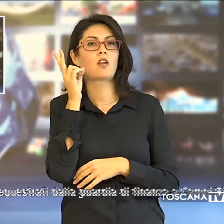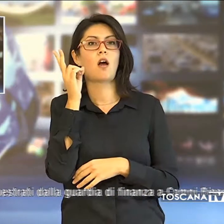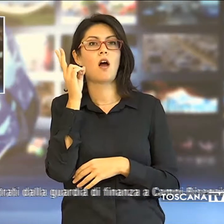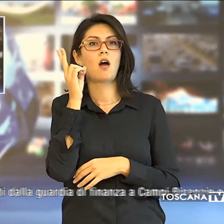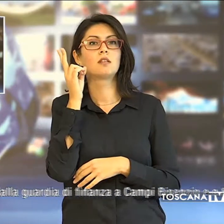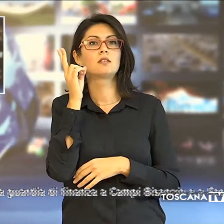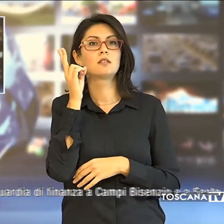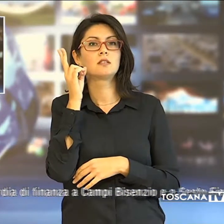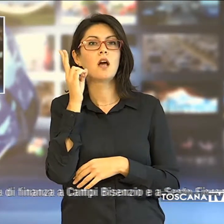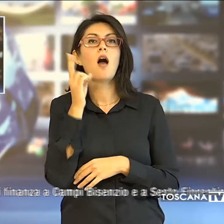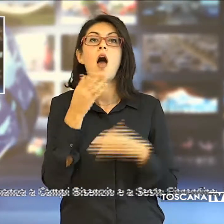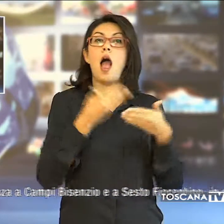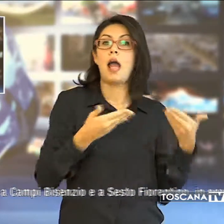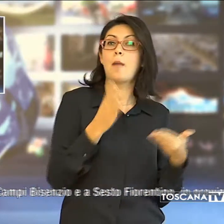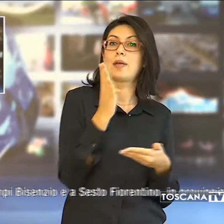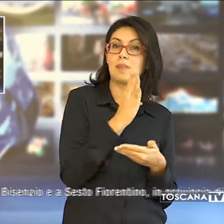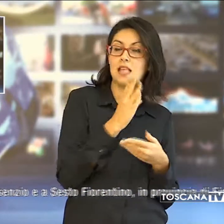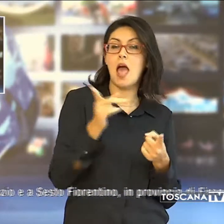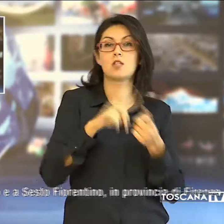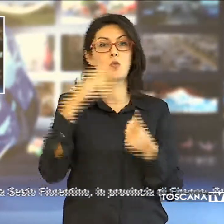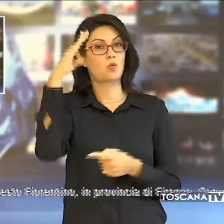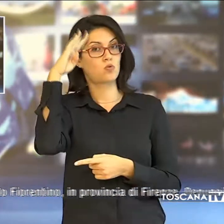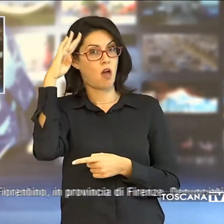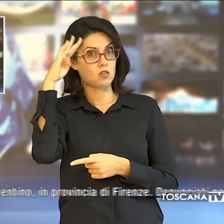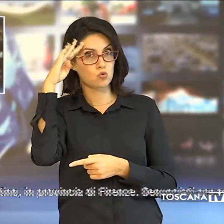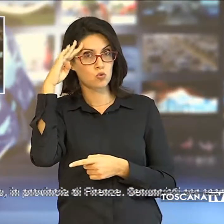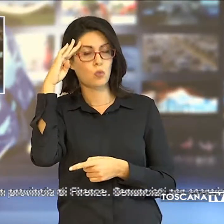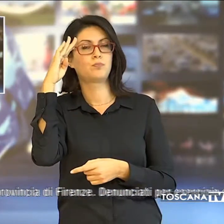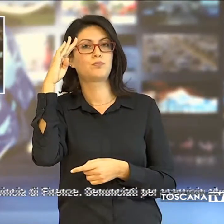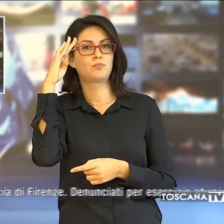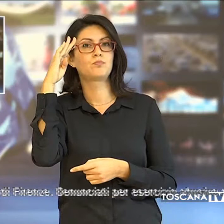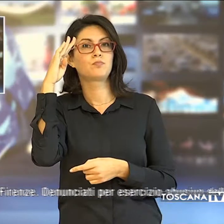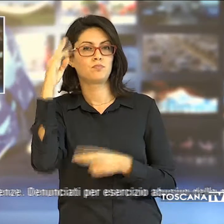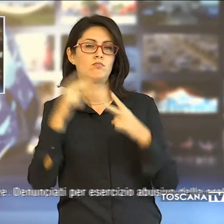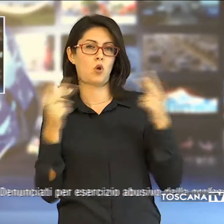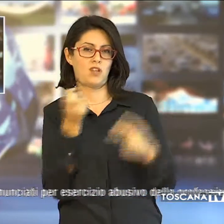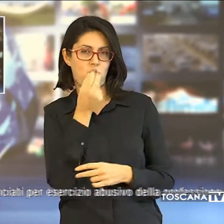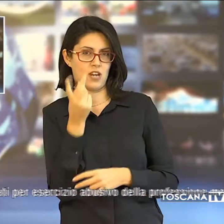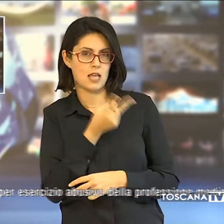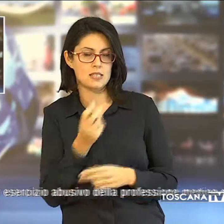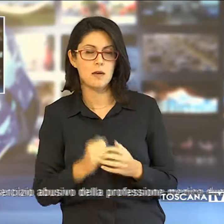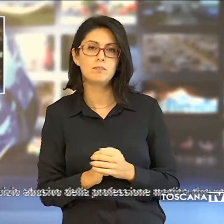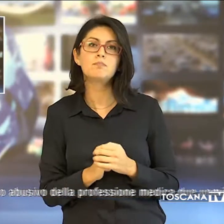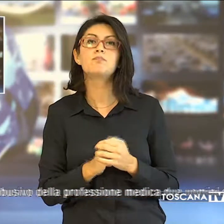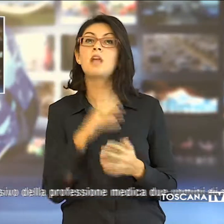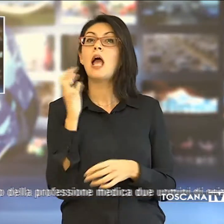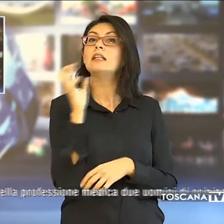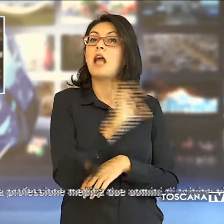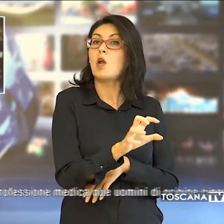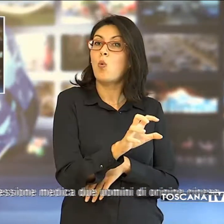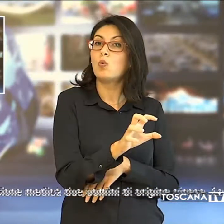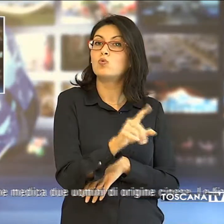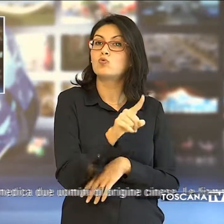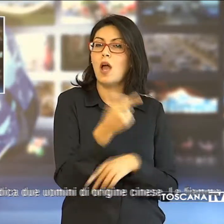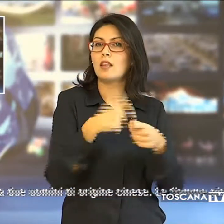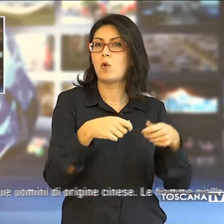a Campi Bisenzio e Sesto Fiorentino, in provincia di Firenze. Denunciati per